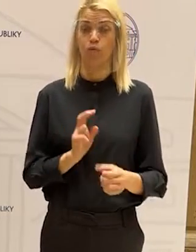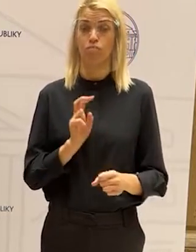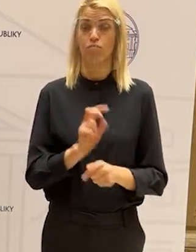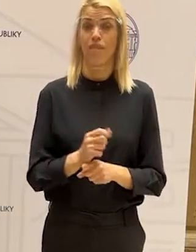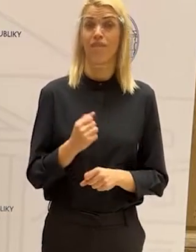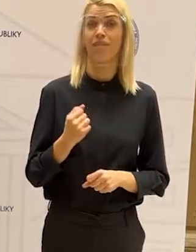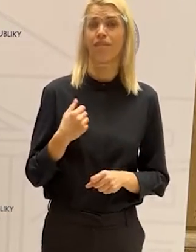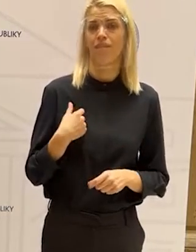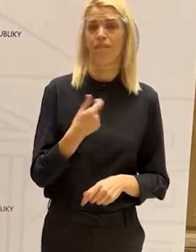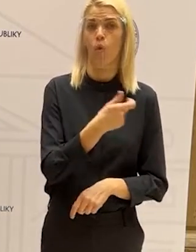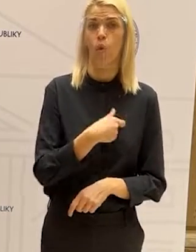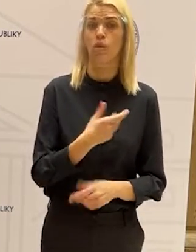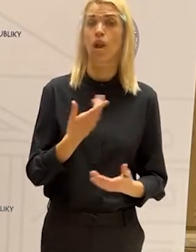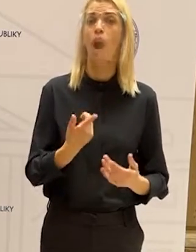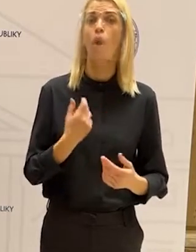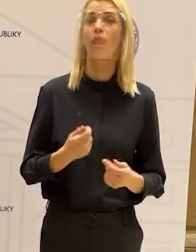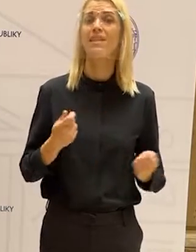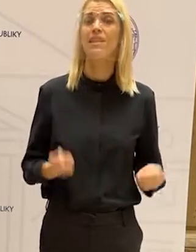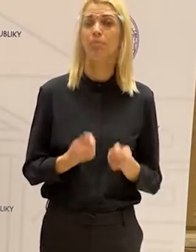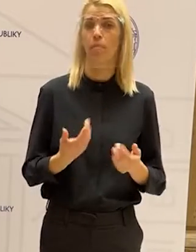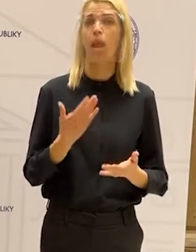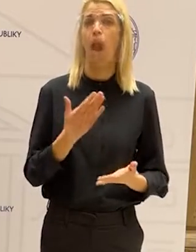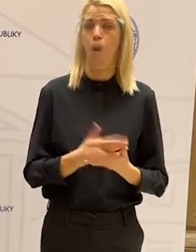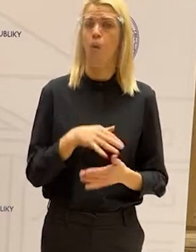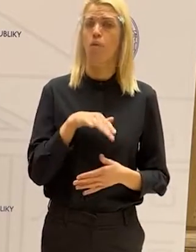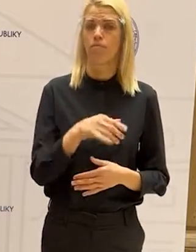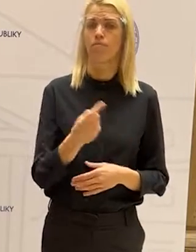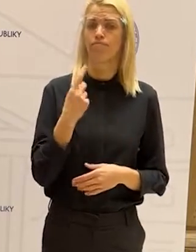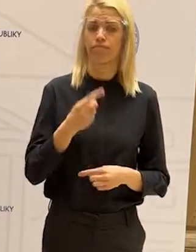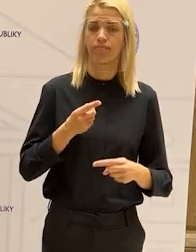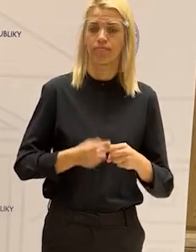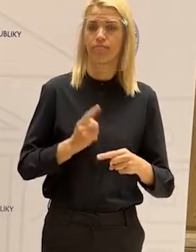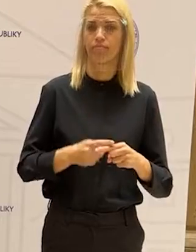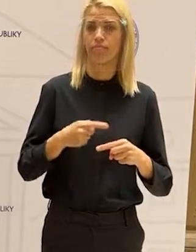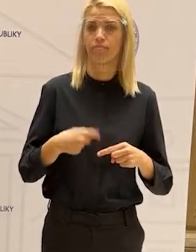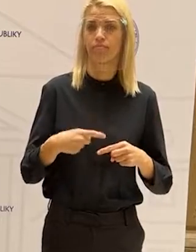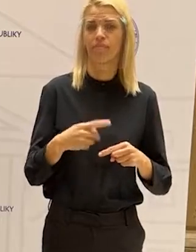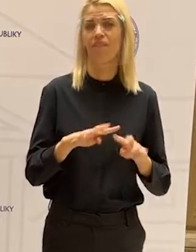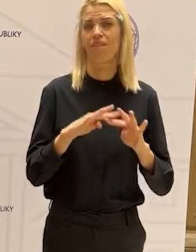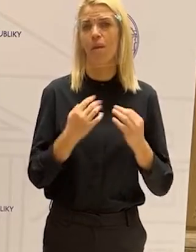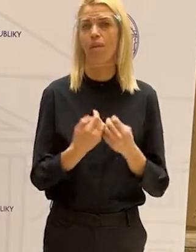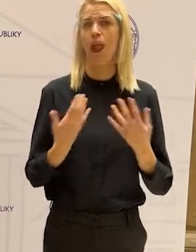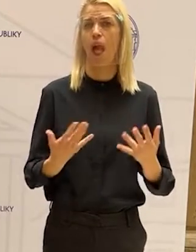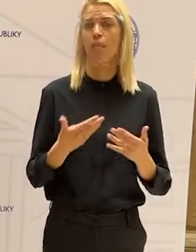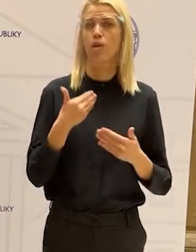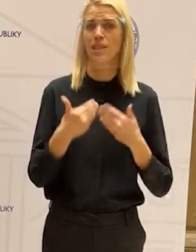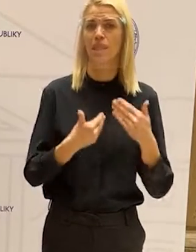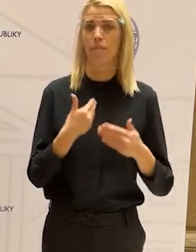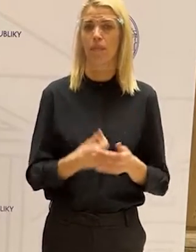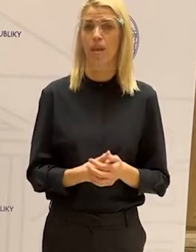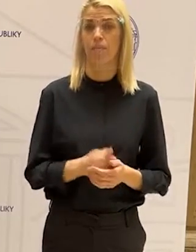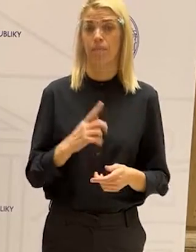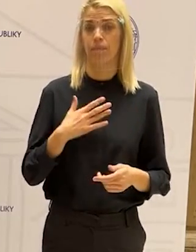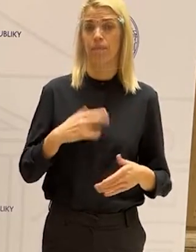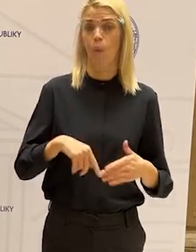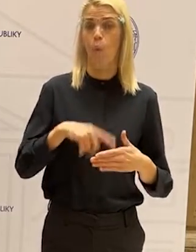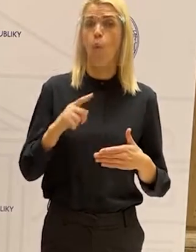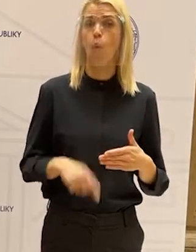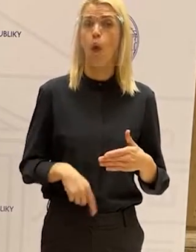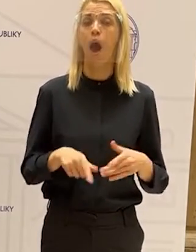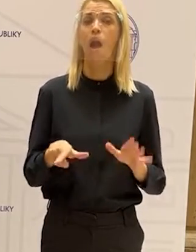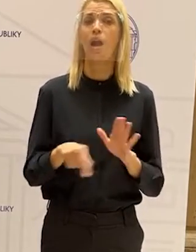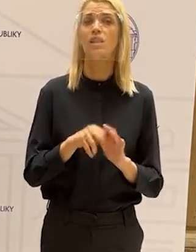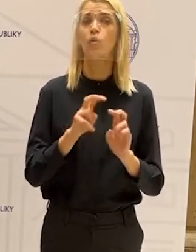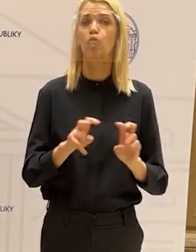funkcie, tak už od septembra veľmi intenzívne. To, čo nastáva v tomto momente alebo to, čo bude našou úlohou, je spolu s nimi, s